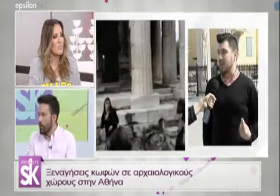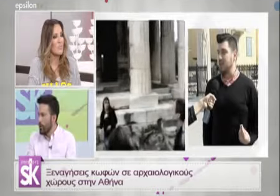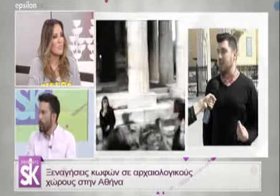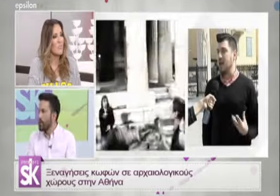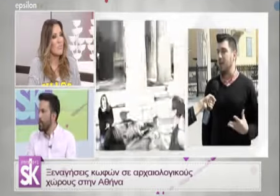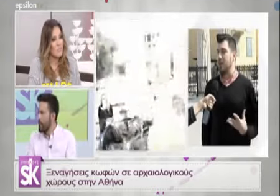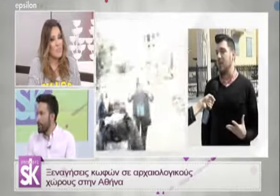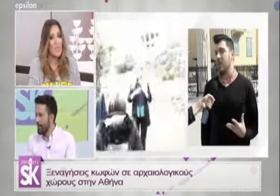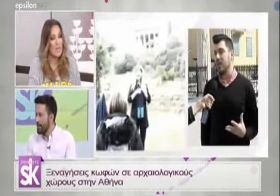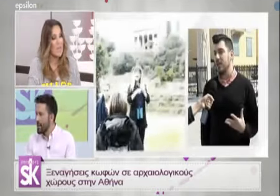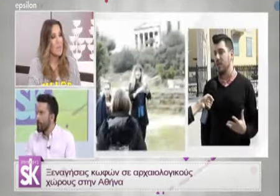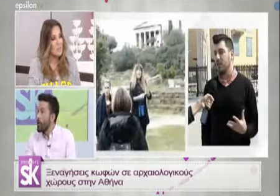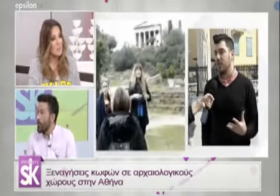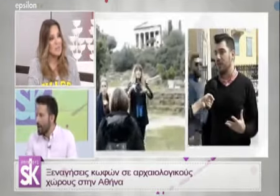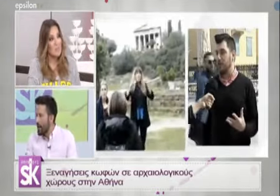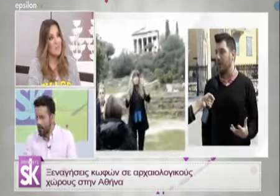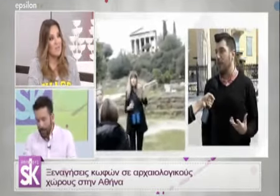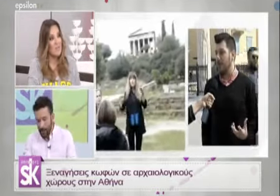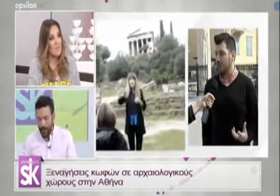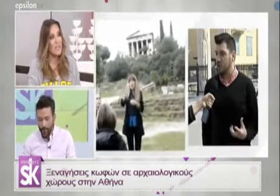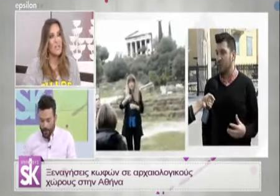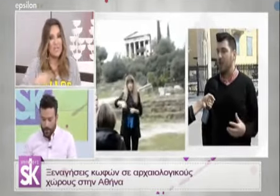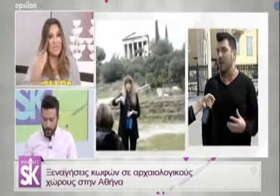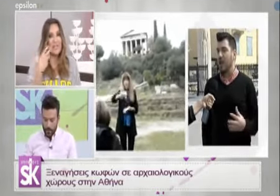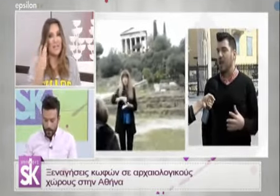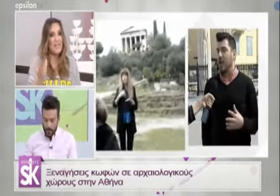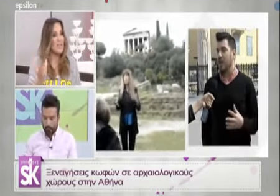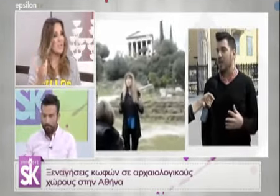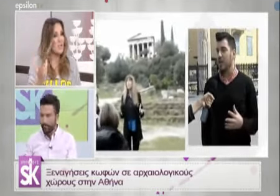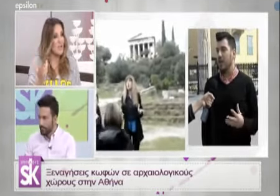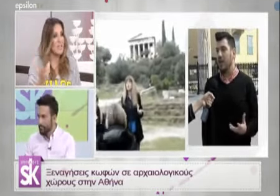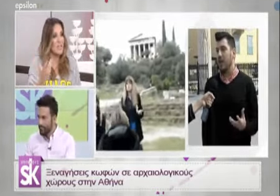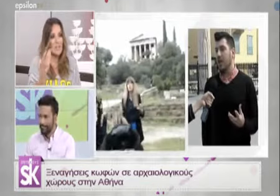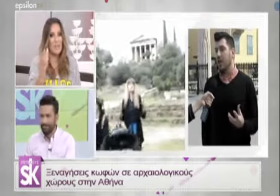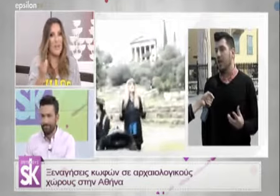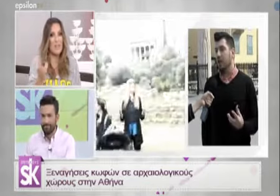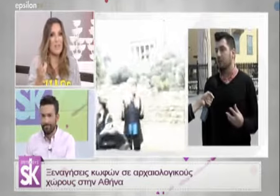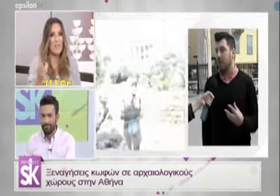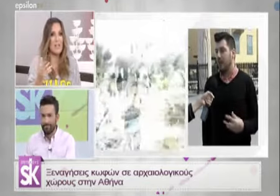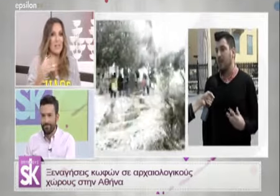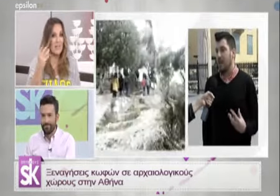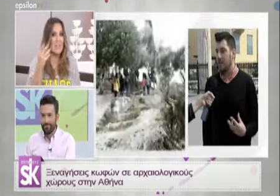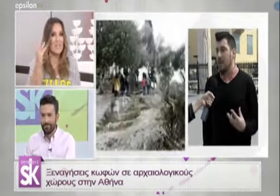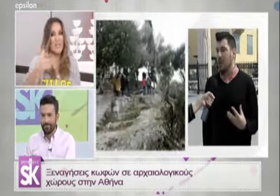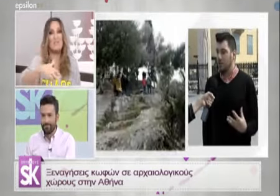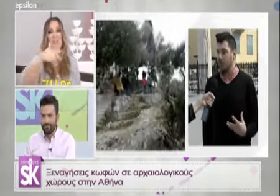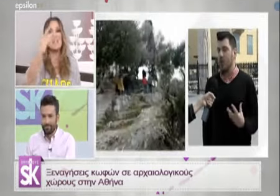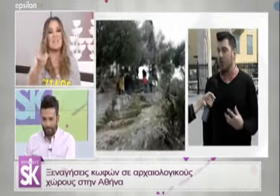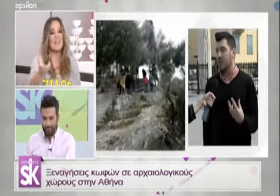χώρο ή να δεις μια θεατική παράσταση, είναι αυτονόητα πράγματα. Και να μπορείς να καταλαβαίνεις κιόλας τι βλέπεις και να καταλαβαίνεις και τι διαδραματίζεται αν